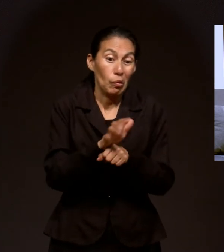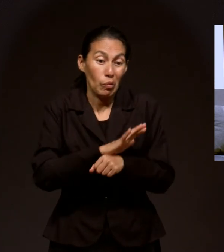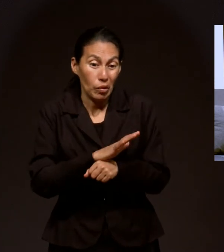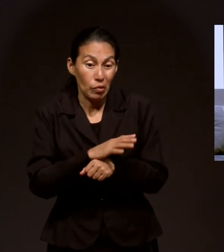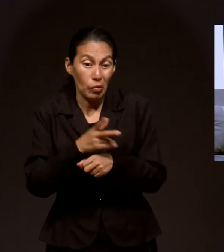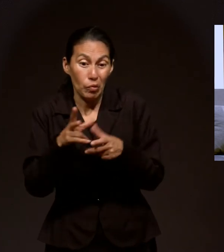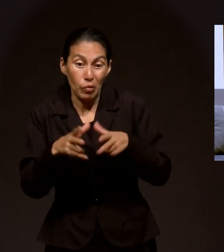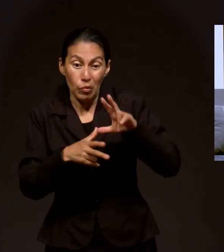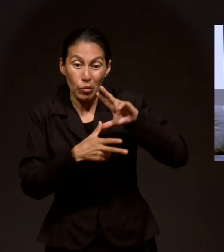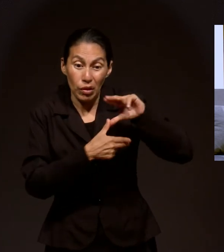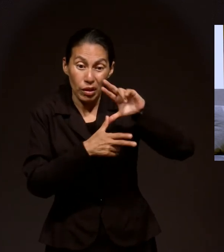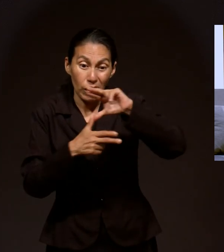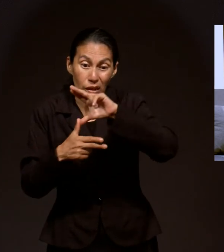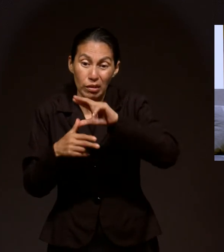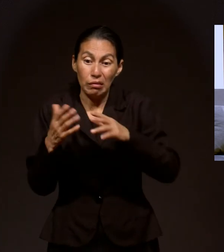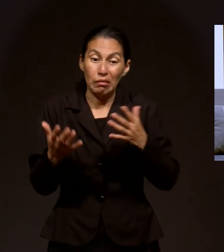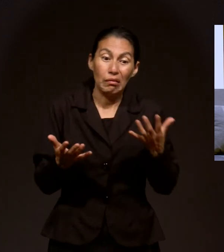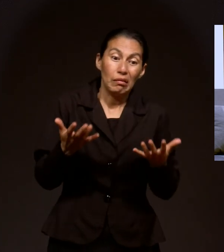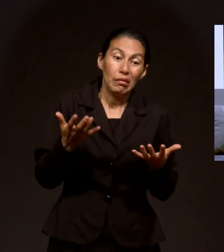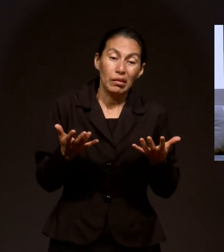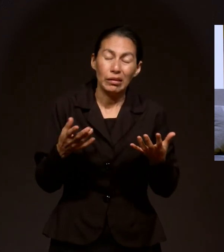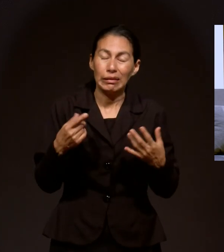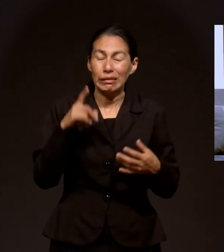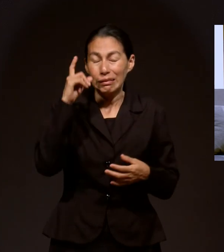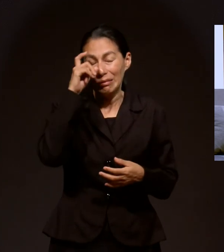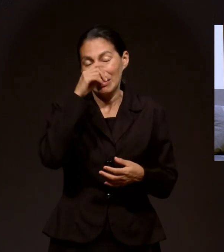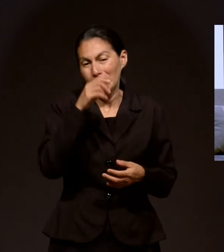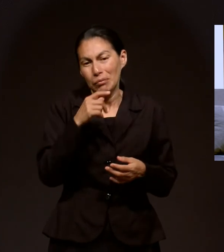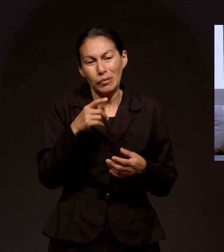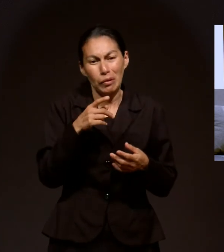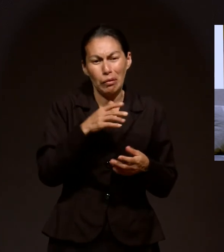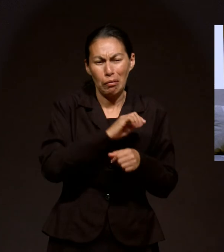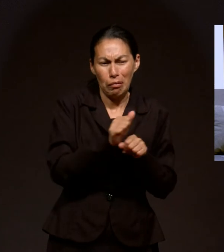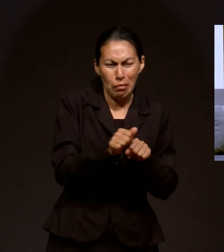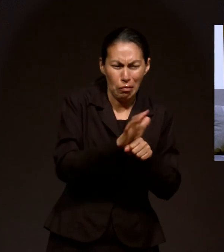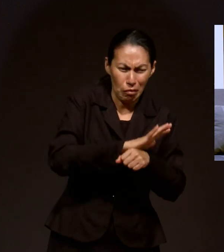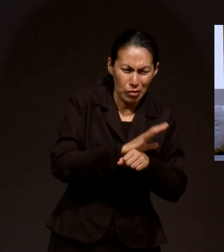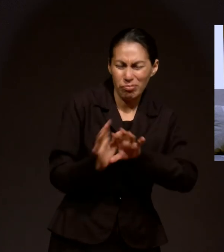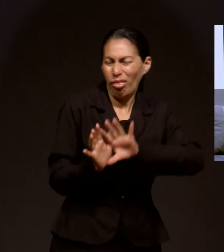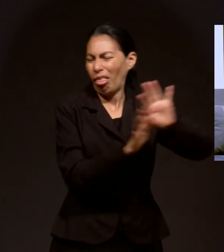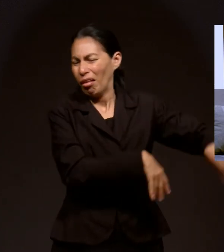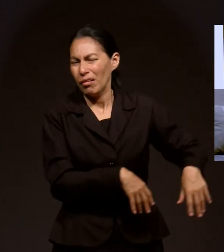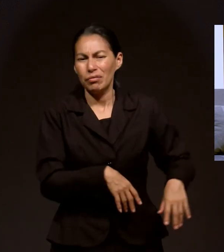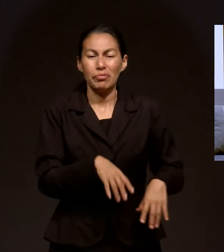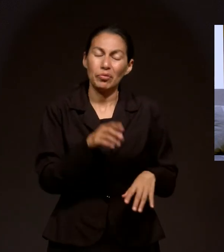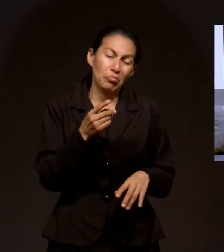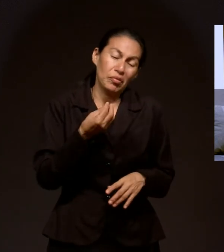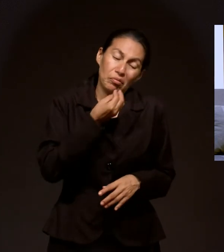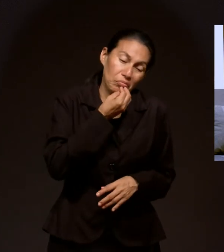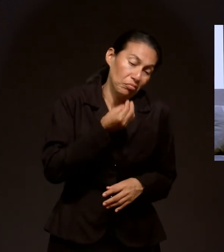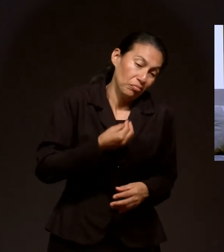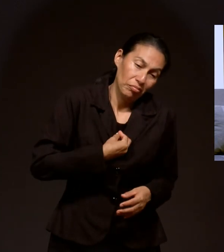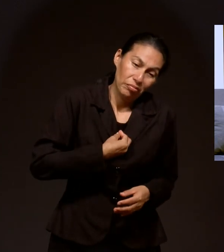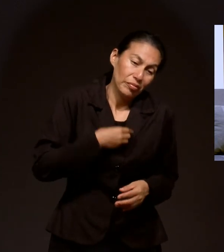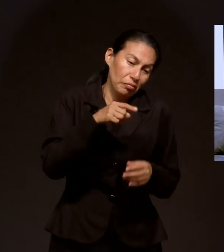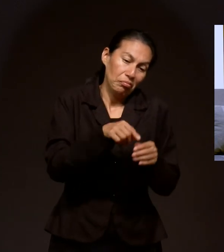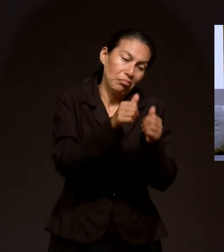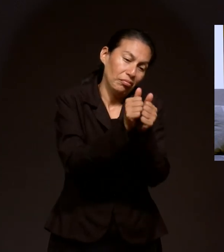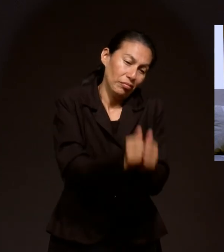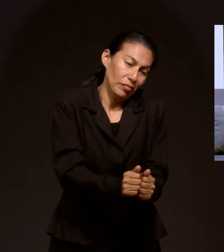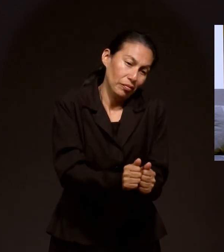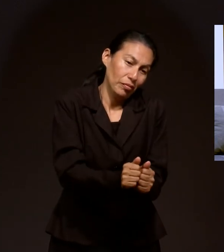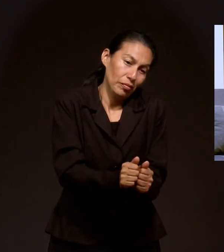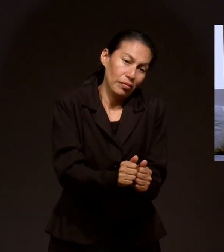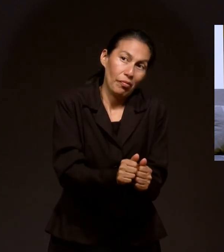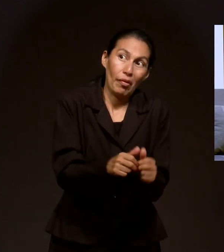Entramos a la casa y ahí es donde empieza Dios a trabajar porque mis hijos, nunca se me olvida la imagen de mis dos hijos con sus bolsitos porque ellos